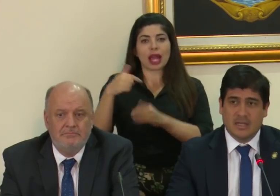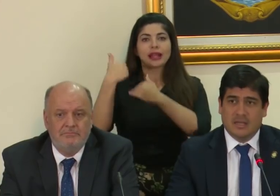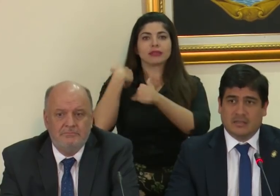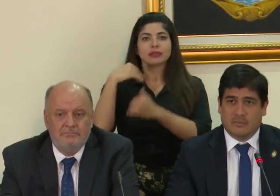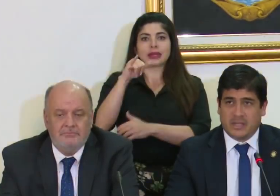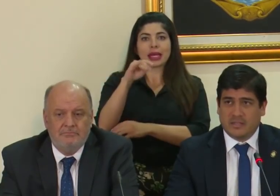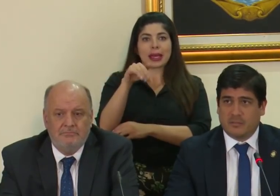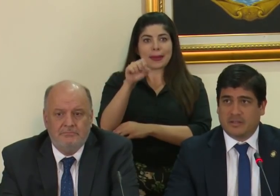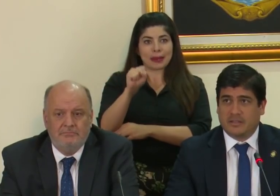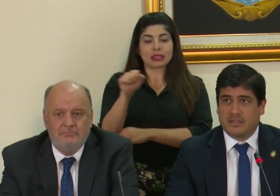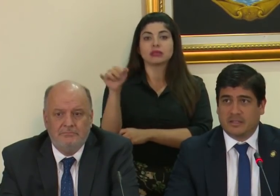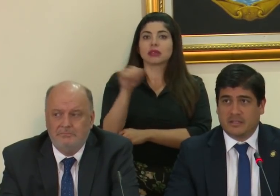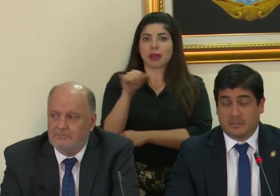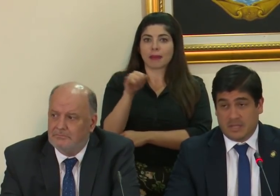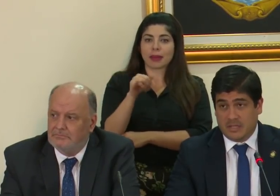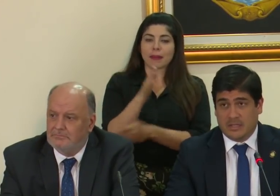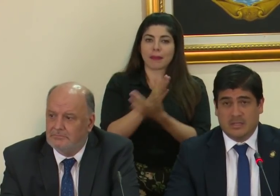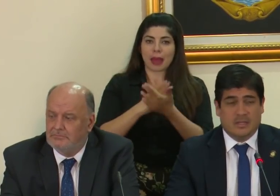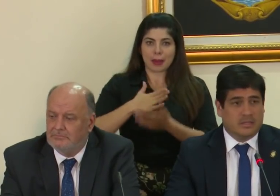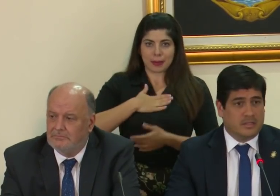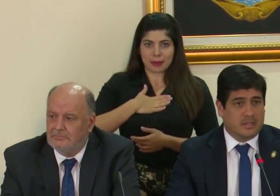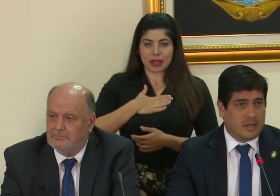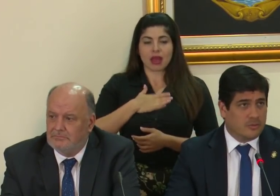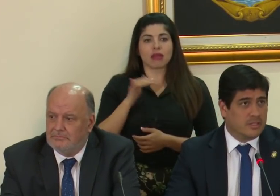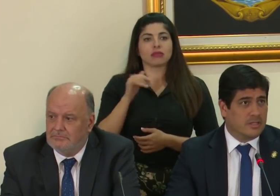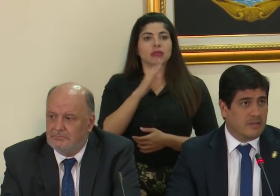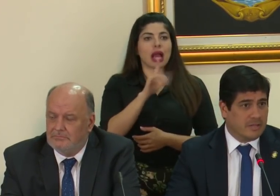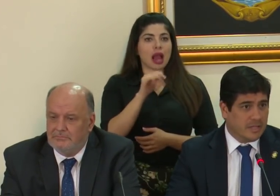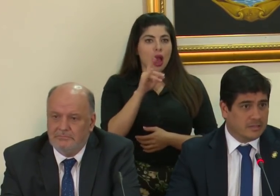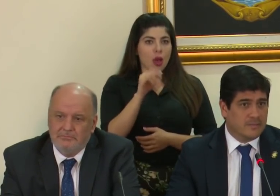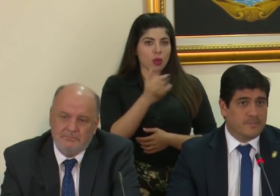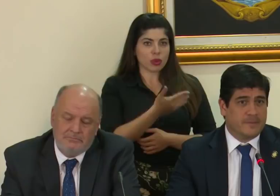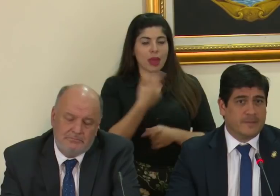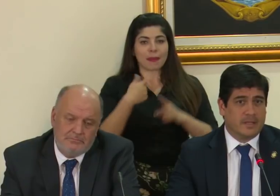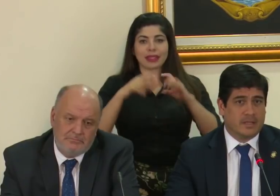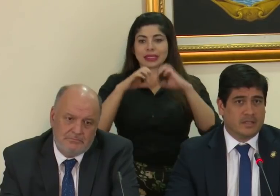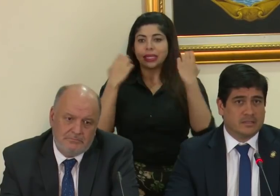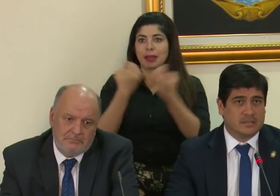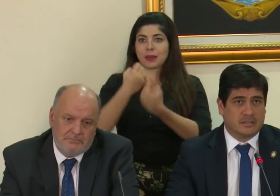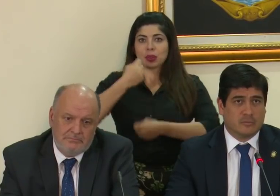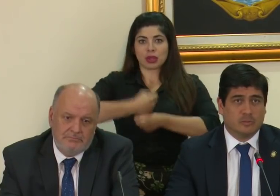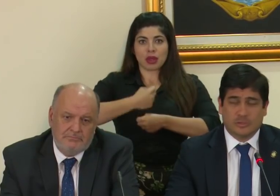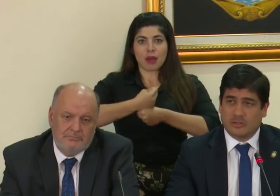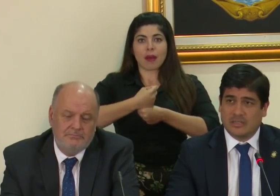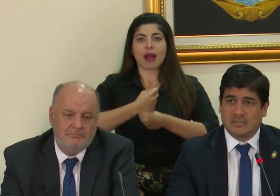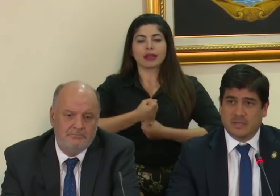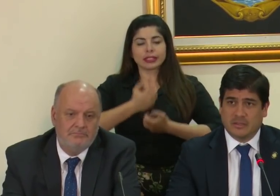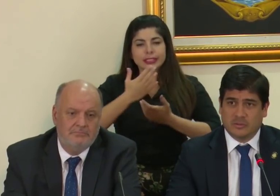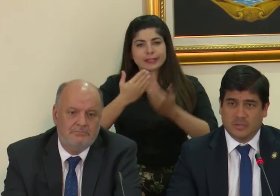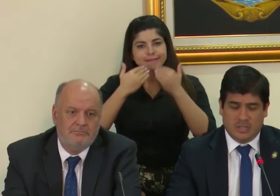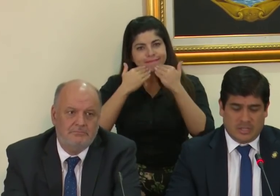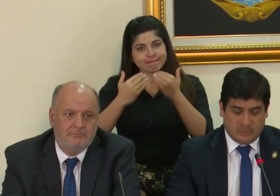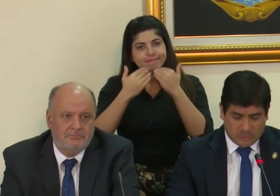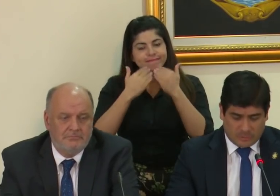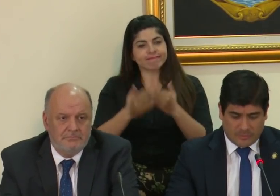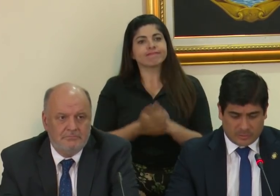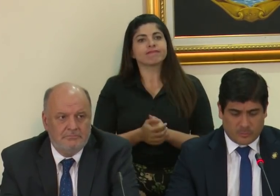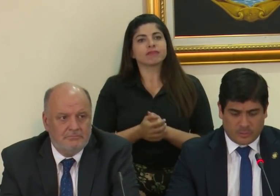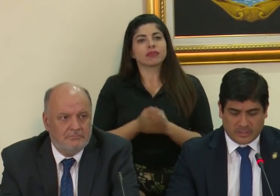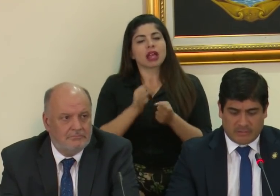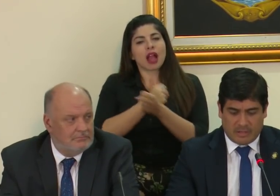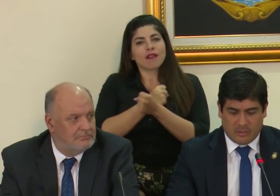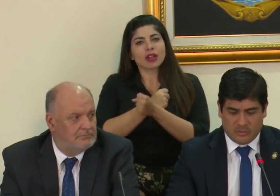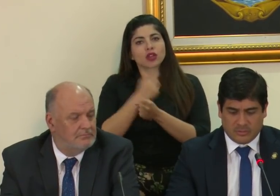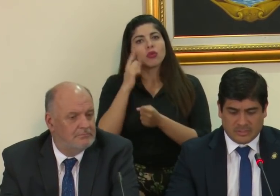IMAS, también de parte de mía, de Claudia, del Gabinete, les externamos nuestro agradecimiento y nuestro